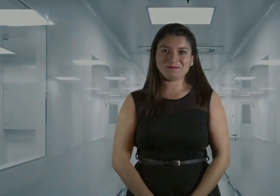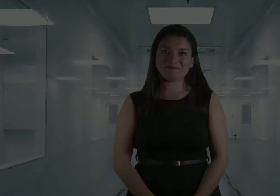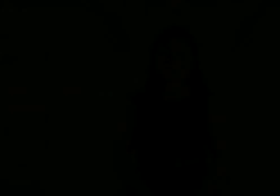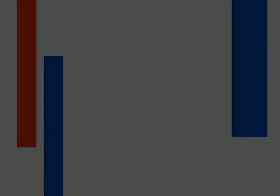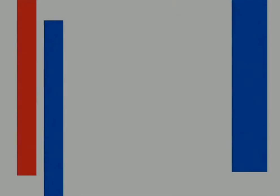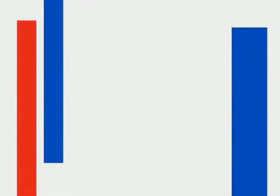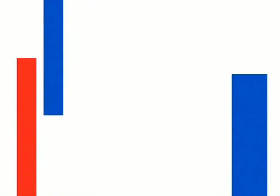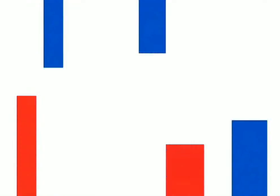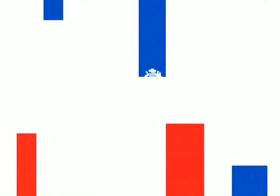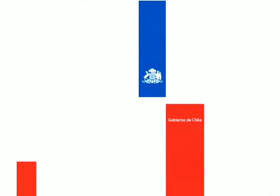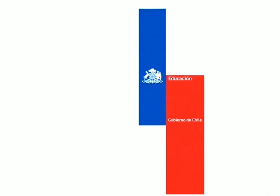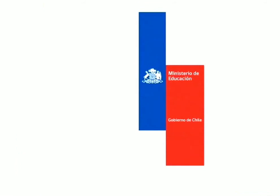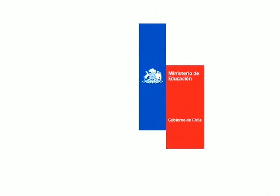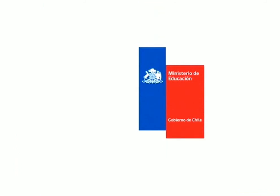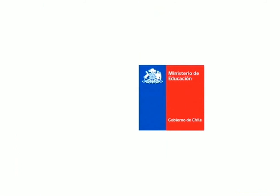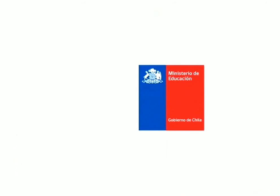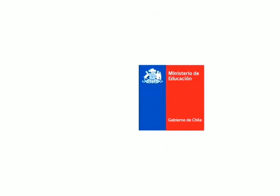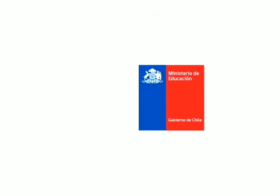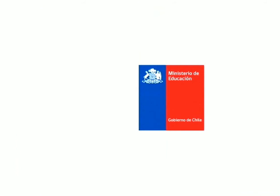Ministerio de Educación Gobierno de Chile